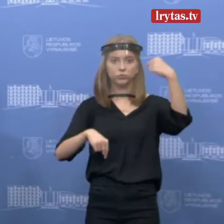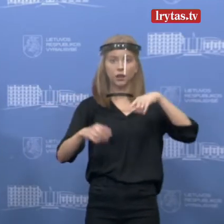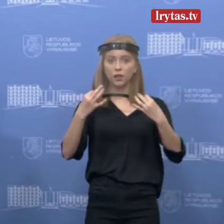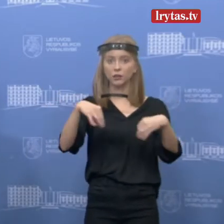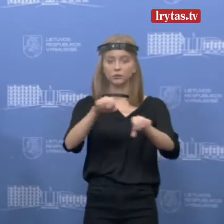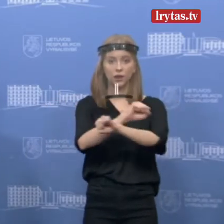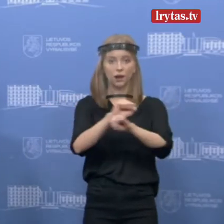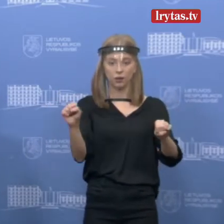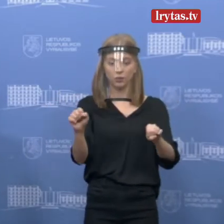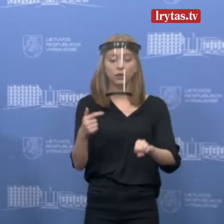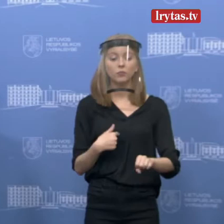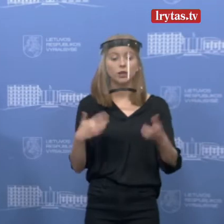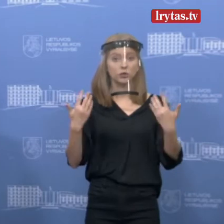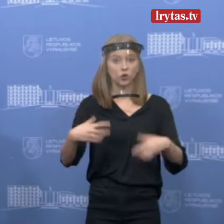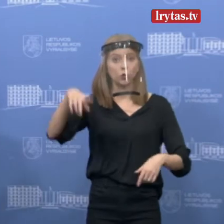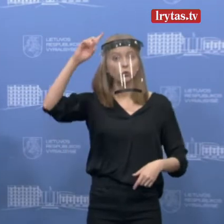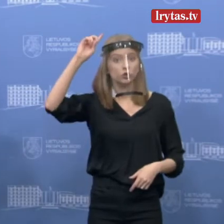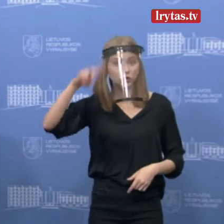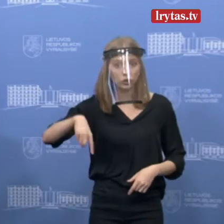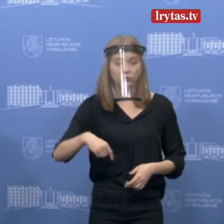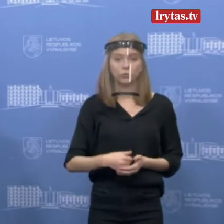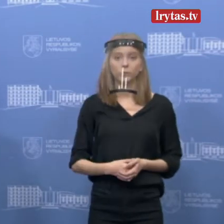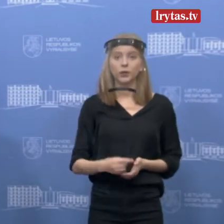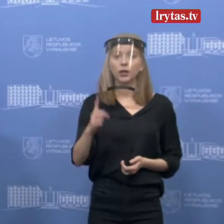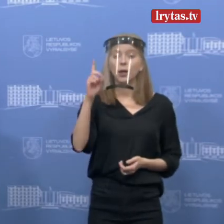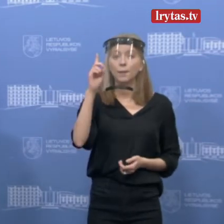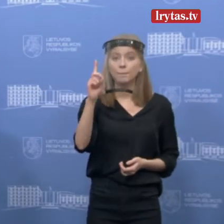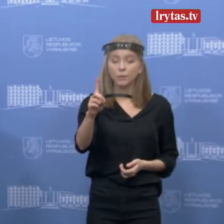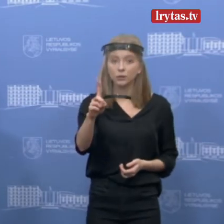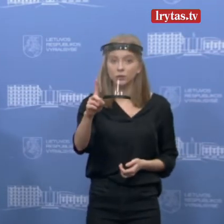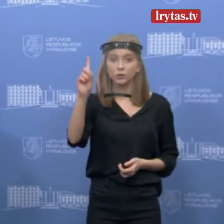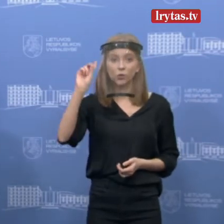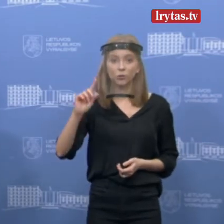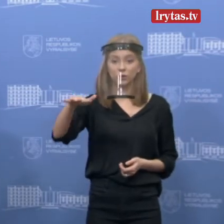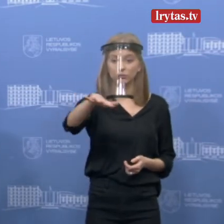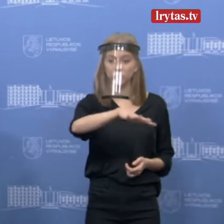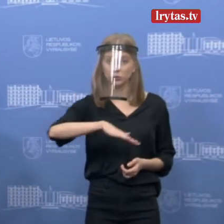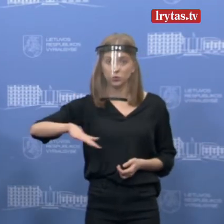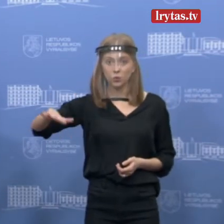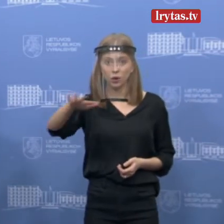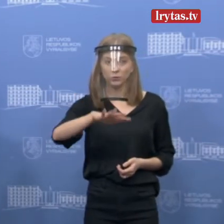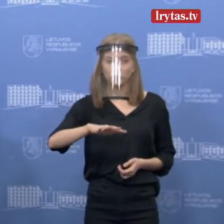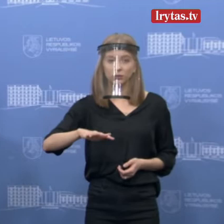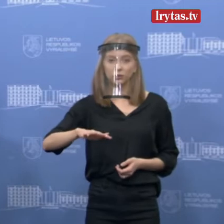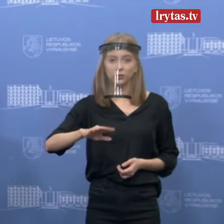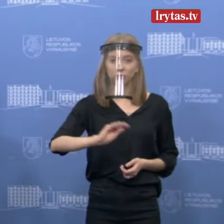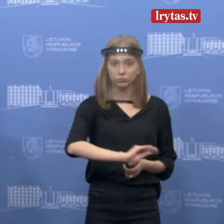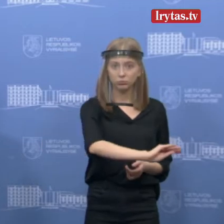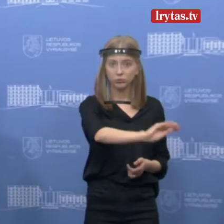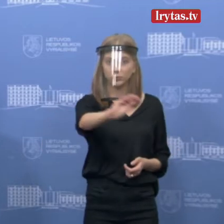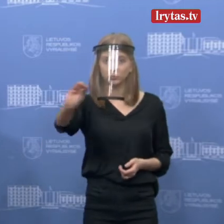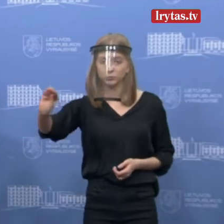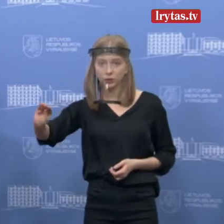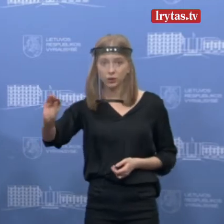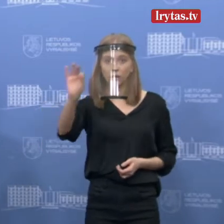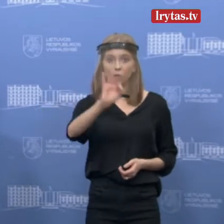koks jis konkrečiai bus tas ribojimas ir siekiant, kad kuo platesnė visuomenės dalis sužinoto apie tos apribojimus, būtent buvo